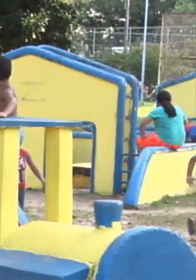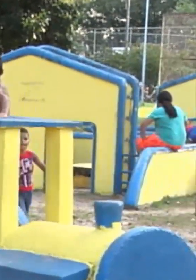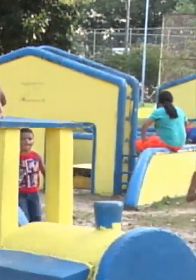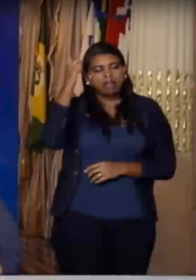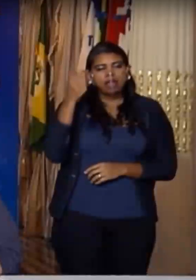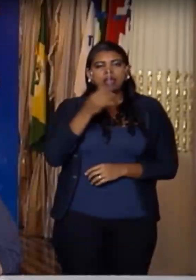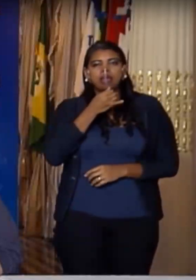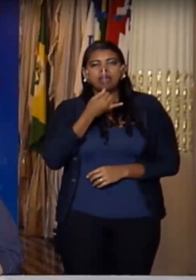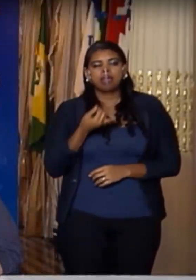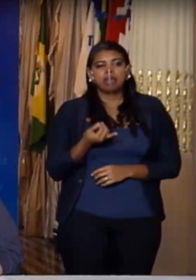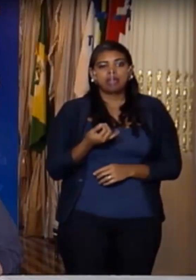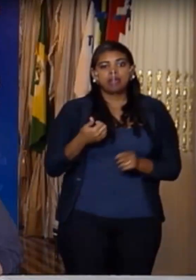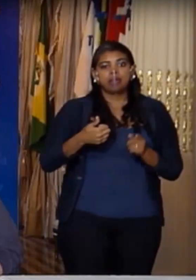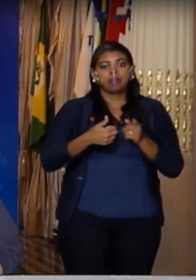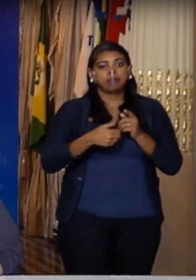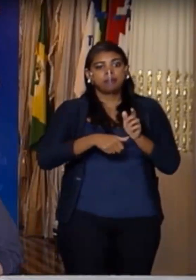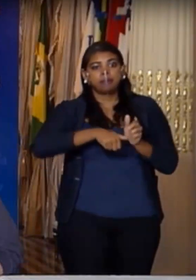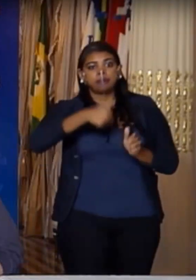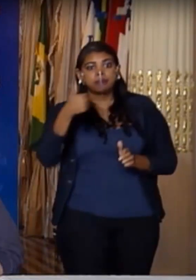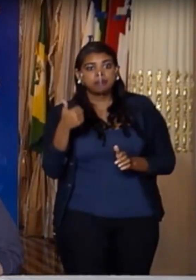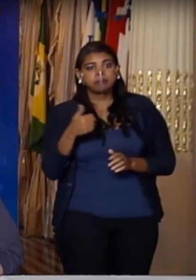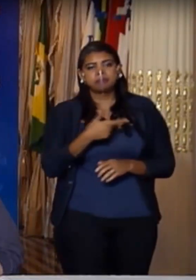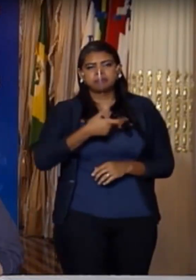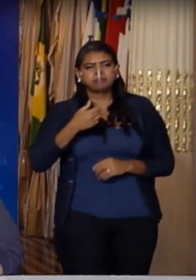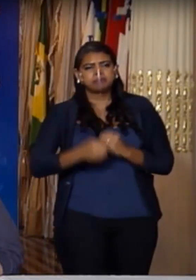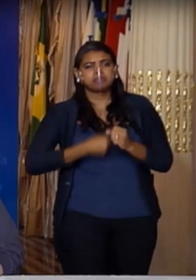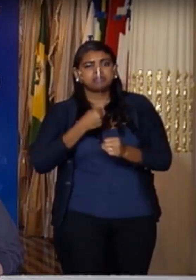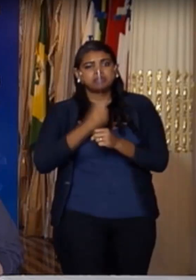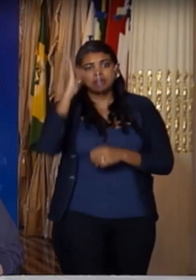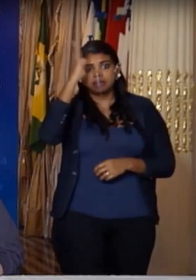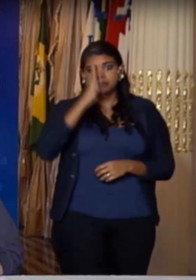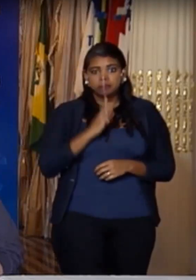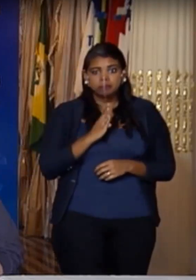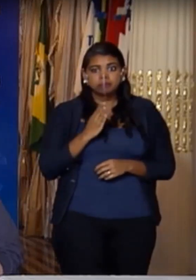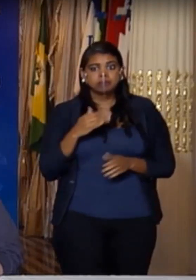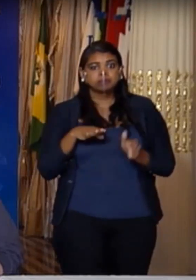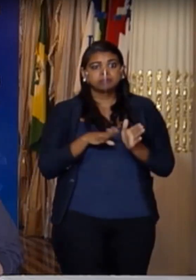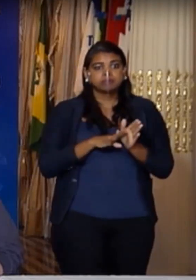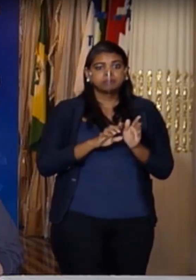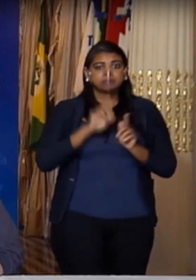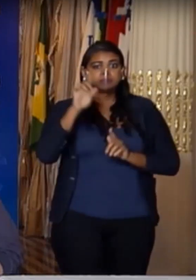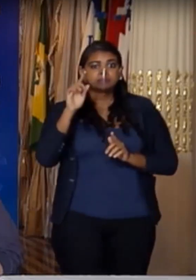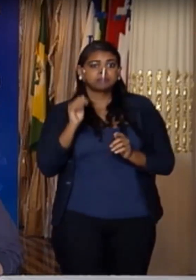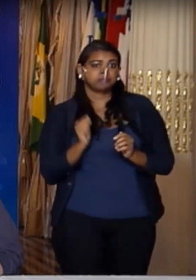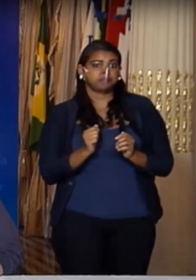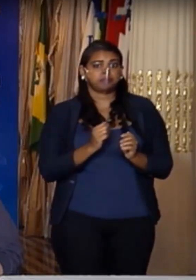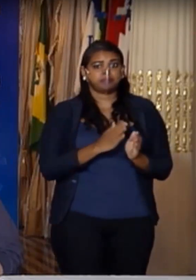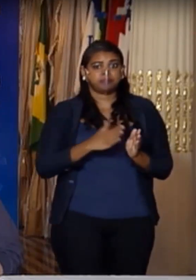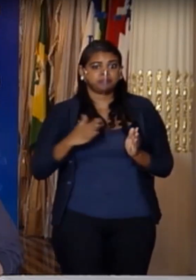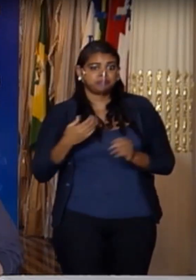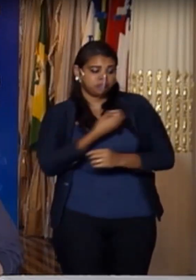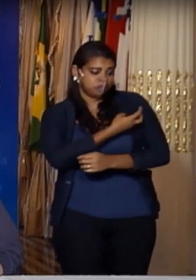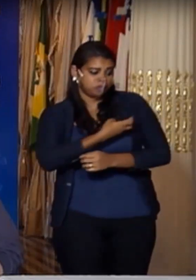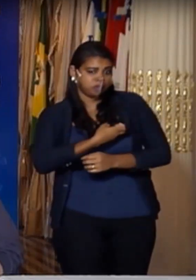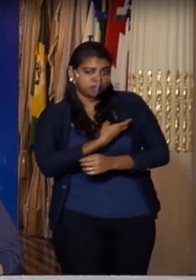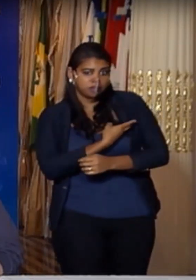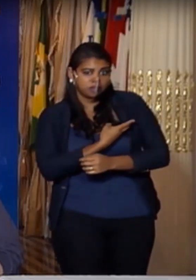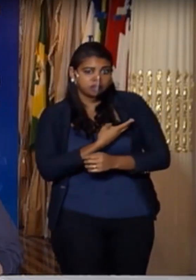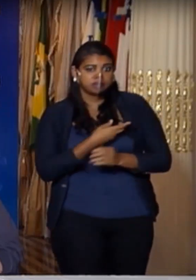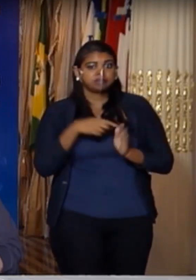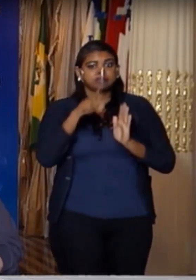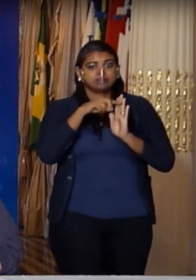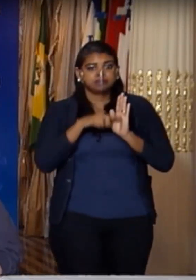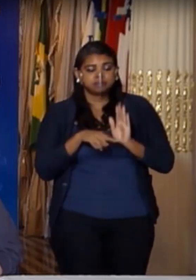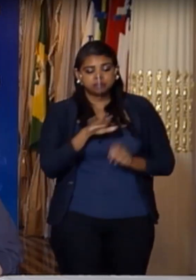básicas. Pela primeira vez em quase 20 anos, o Brasil não atingiu a meta para nenhuma das principais vacinas indicadas